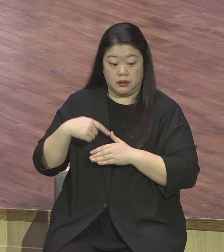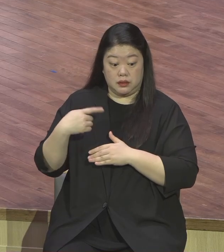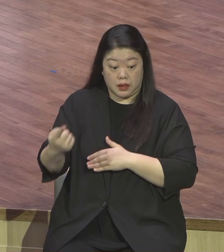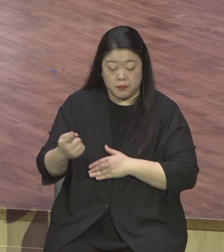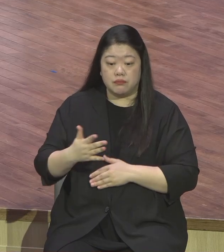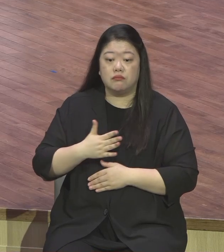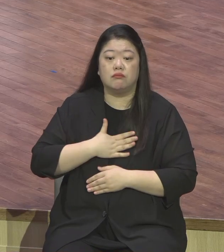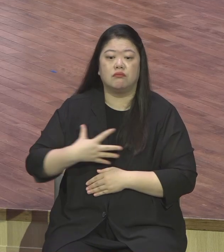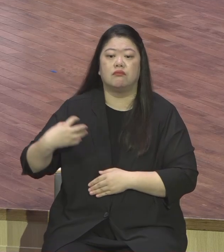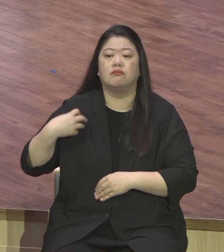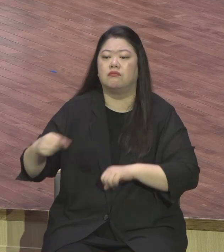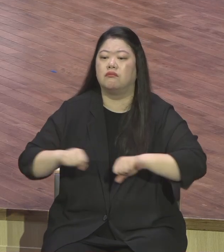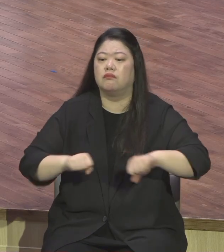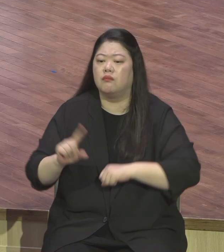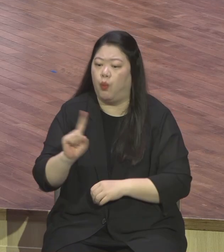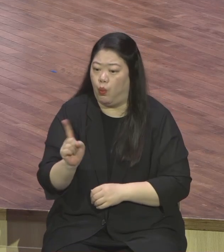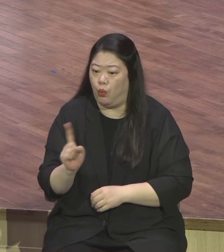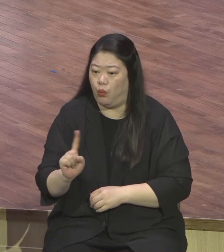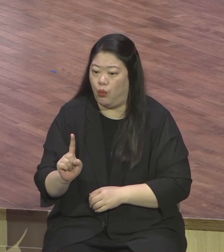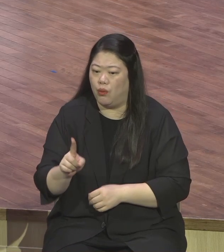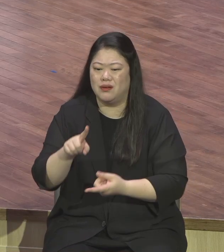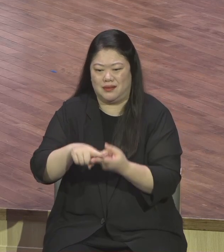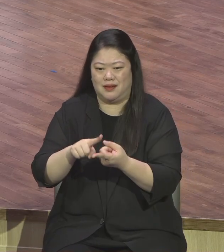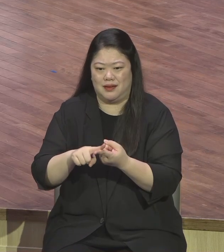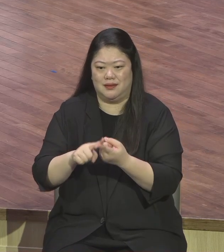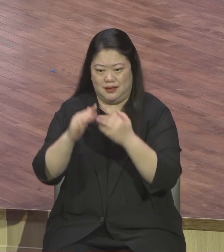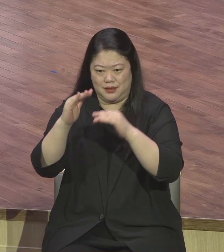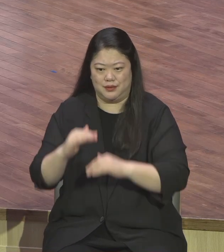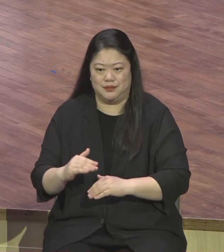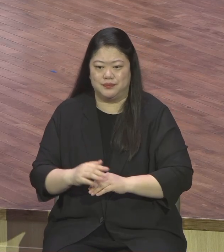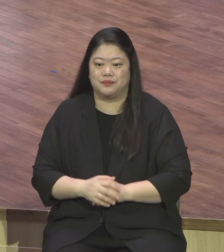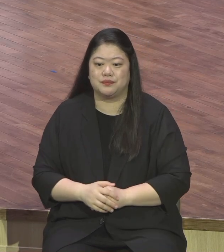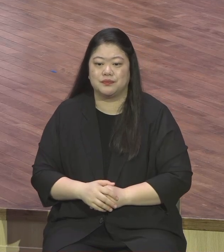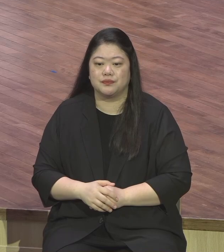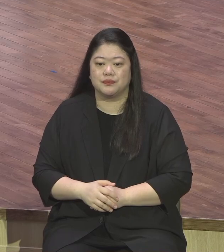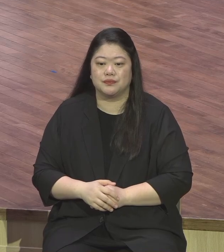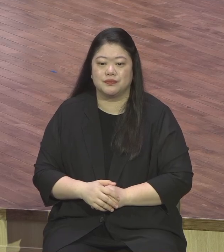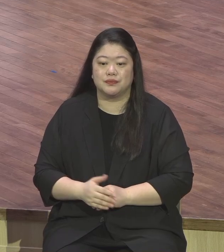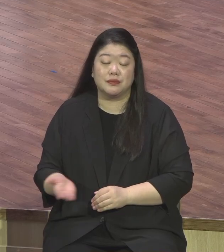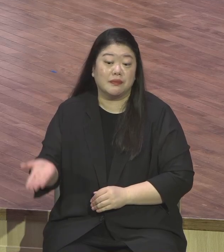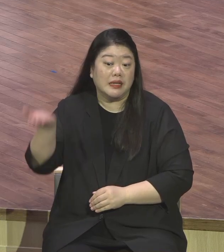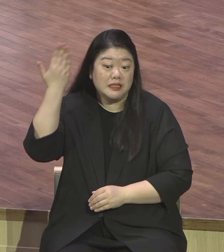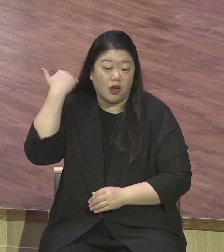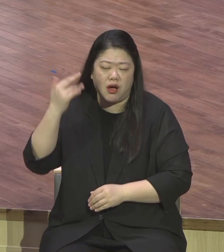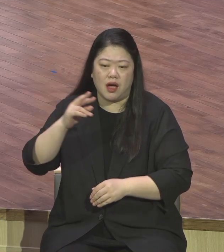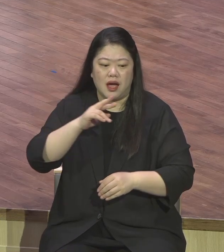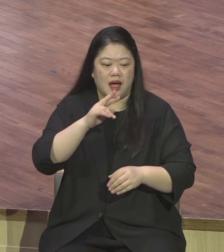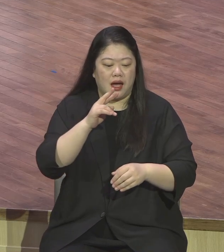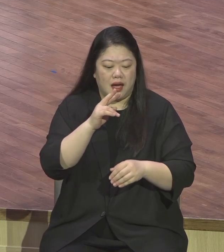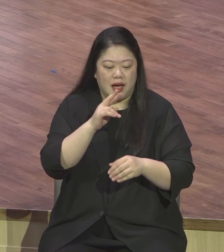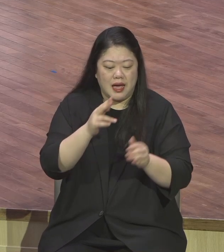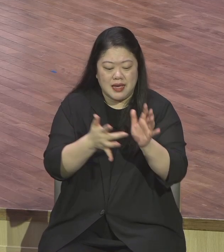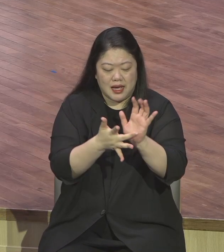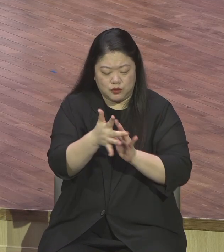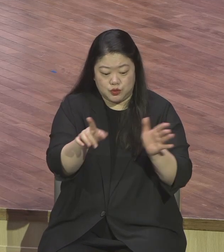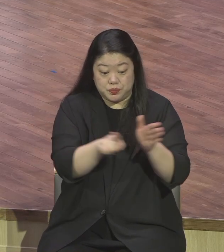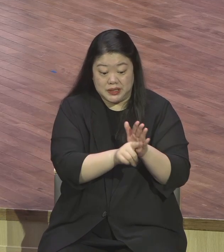있잖아요 과거의 과거의 나를 지배했던 세상적인 모든 가치 기준관 가치관